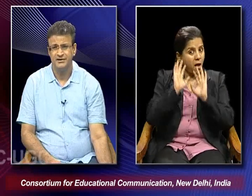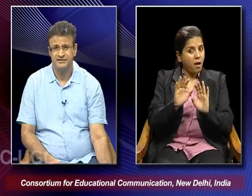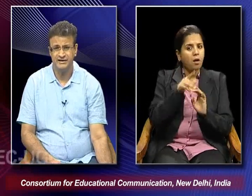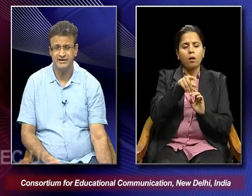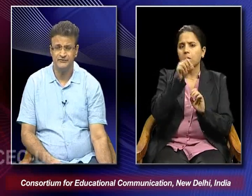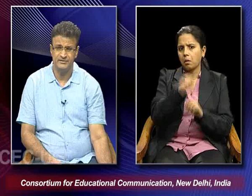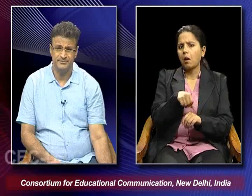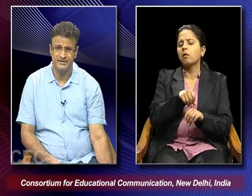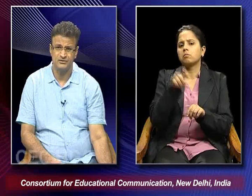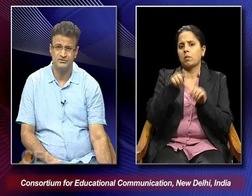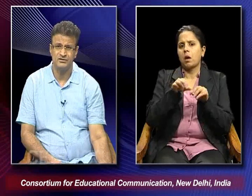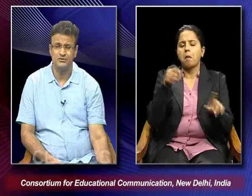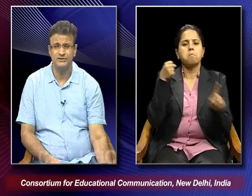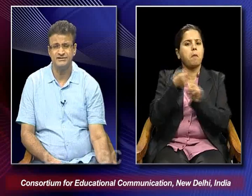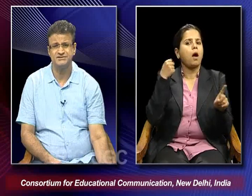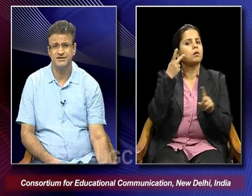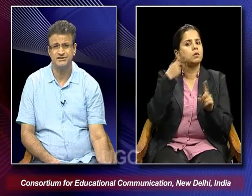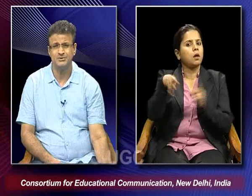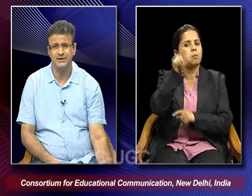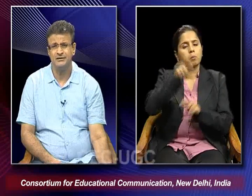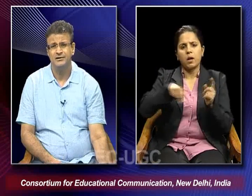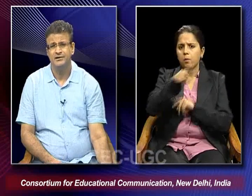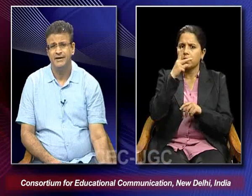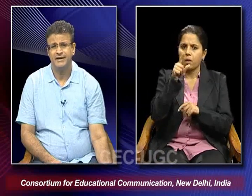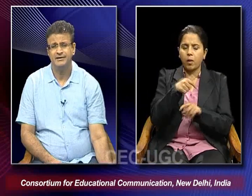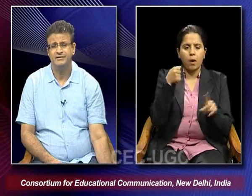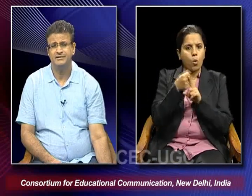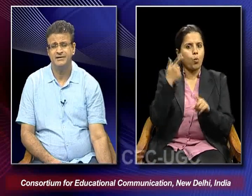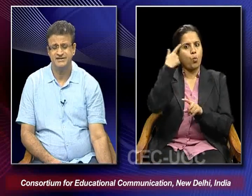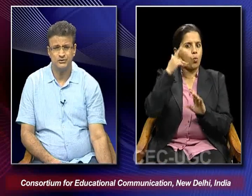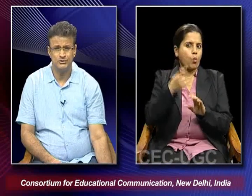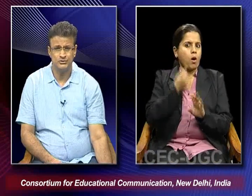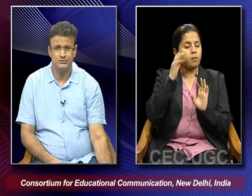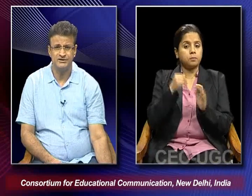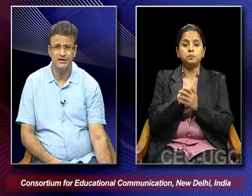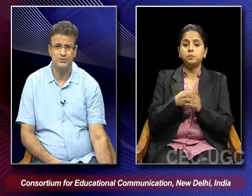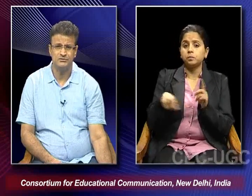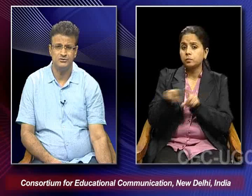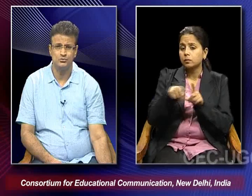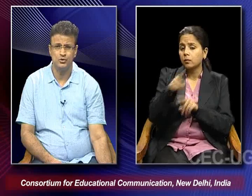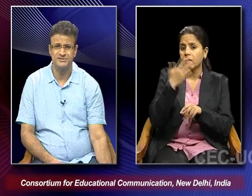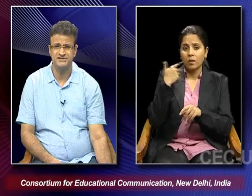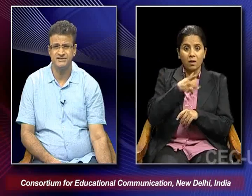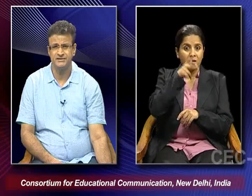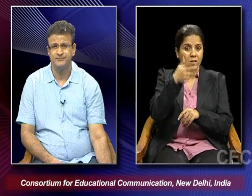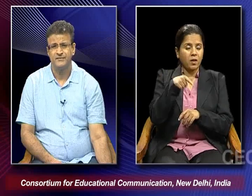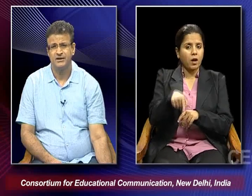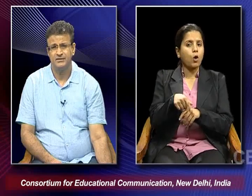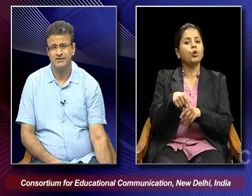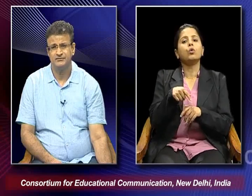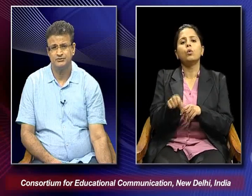that kind of an impact on the audience as well. And as I told you that how the Rome open city